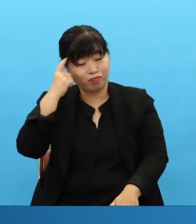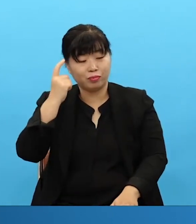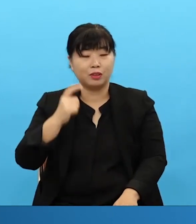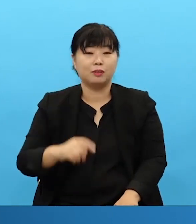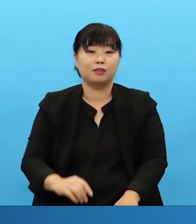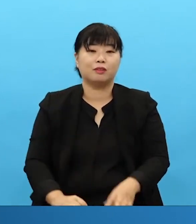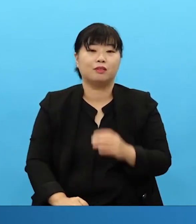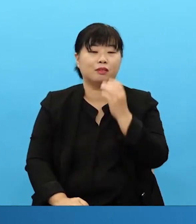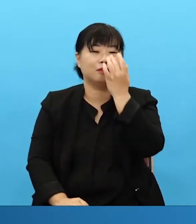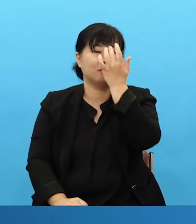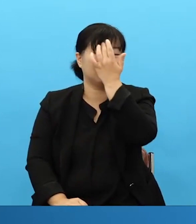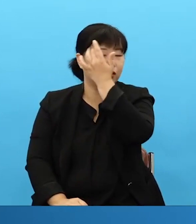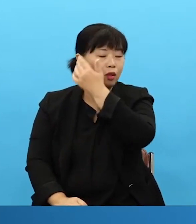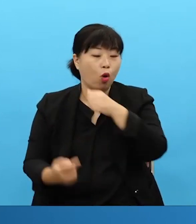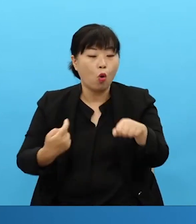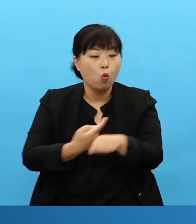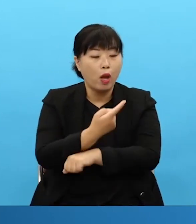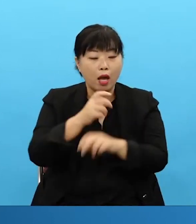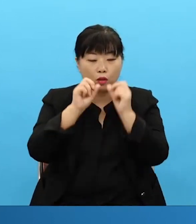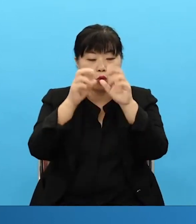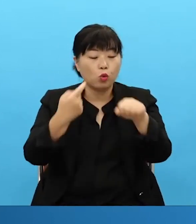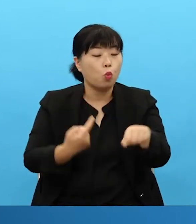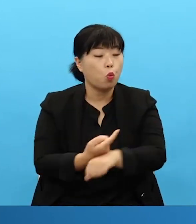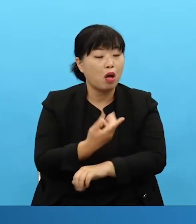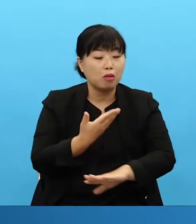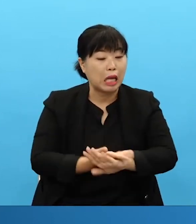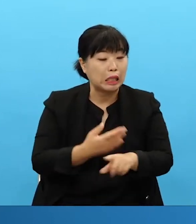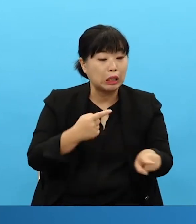안 하도 중요하네요. 저는 오직 전도만 생각해요.